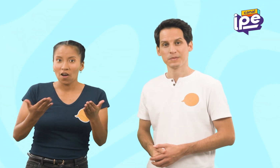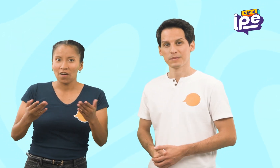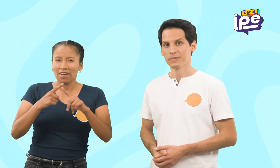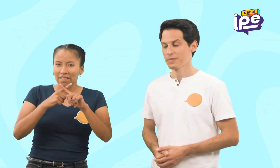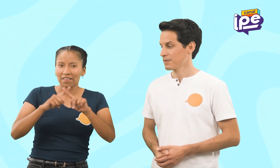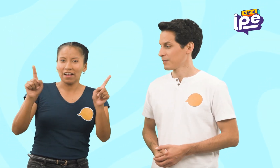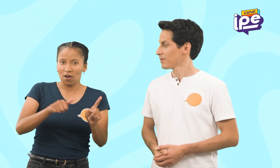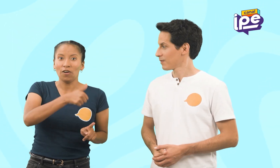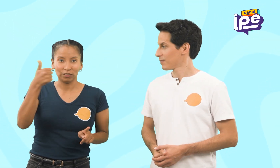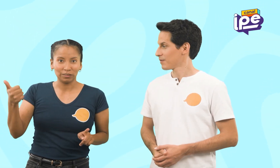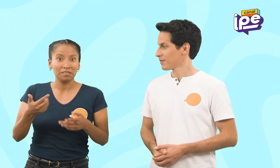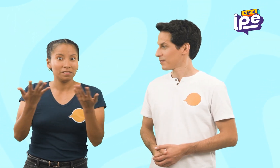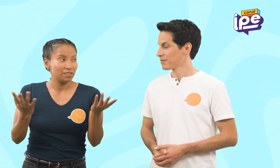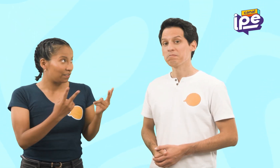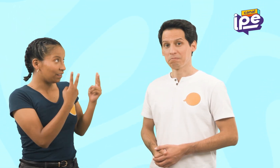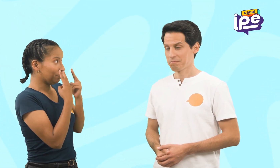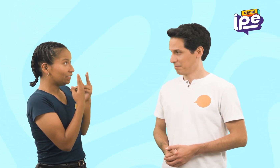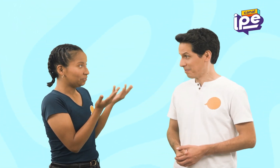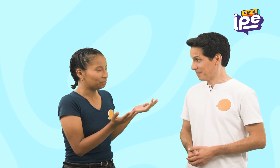Ahora, veamos qué pasa si cambio de objeto.